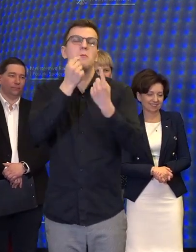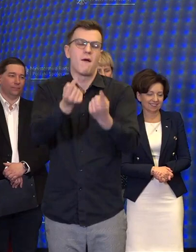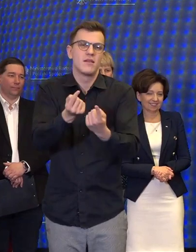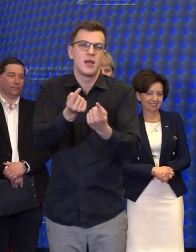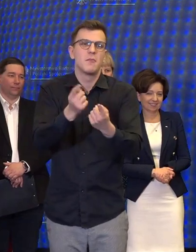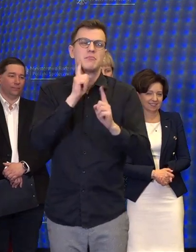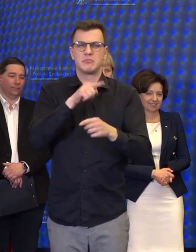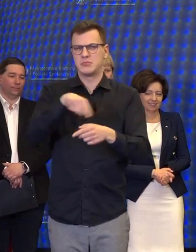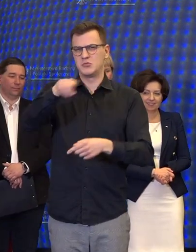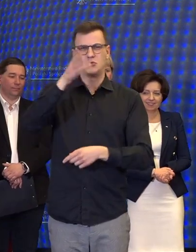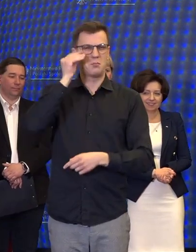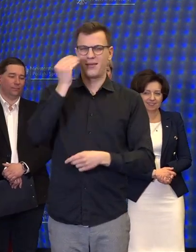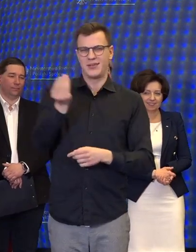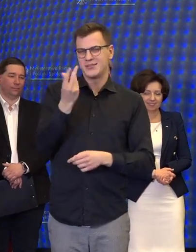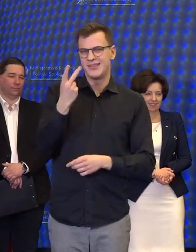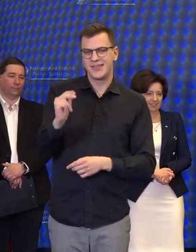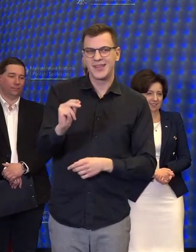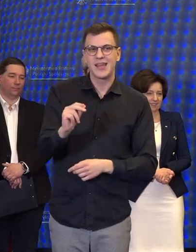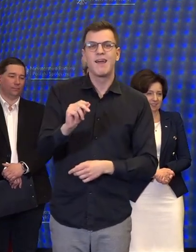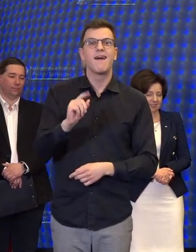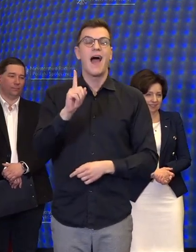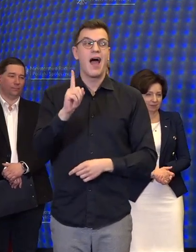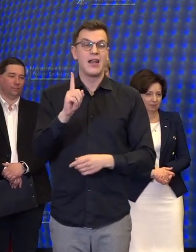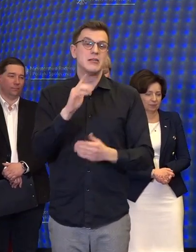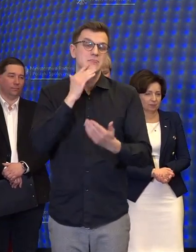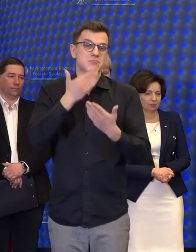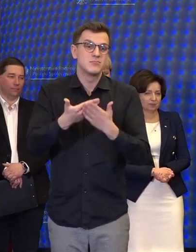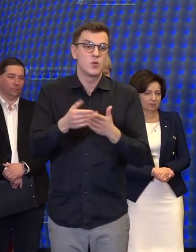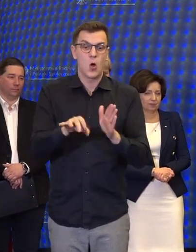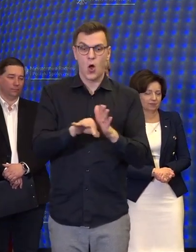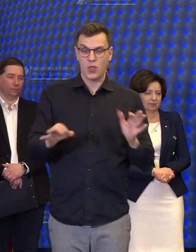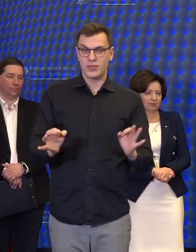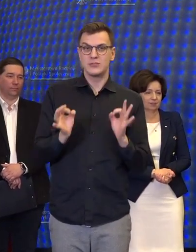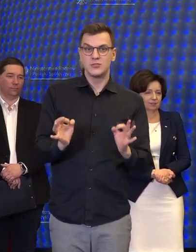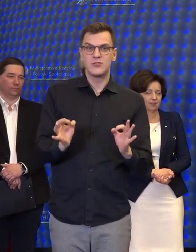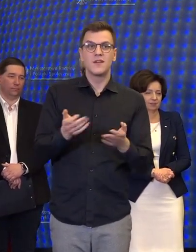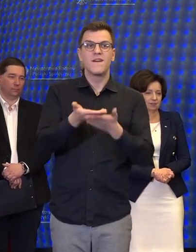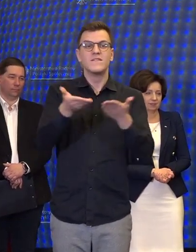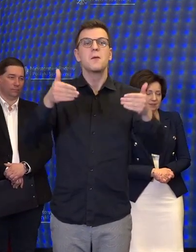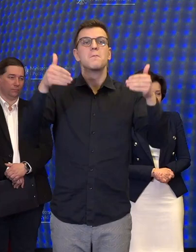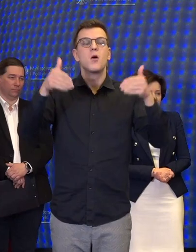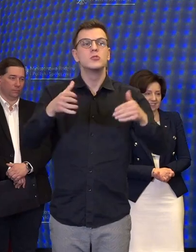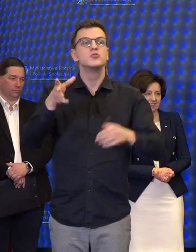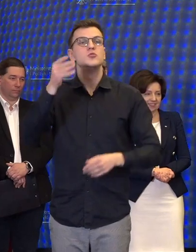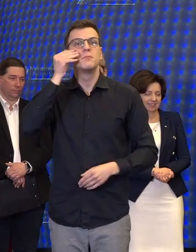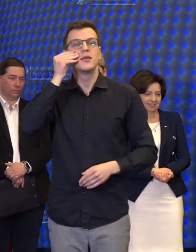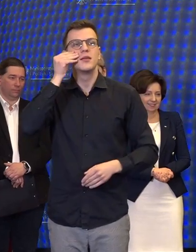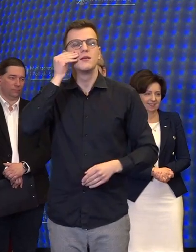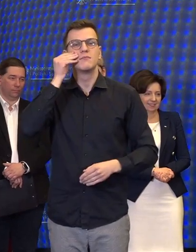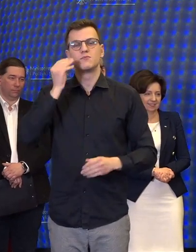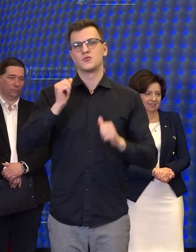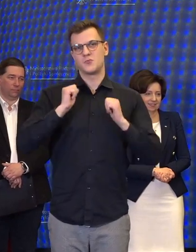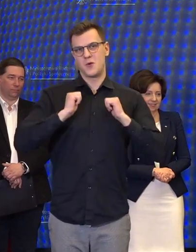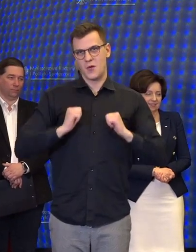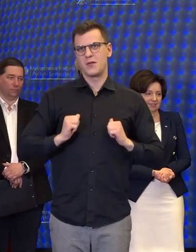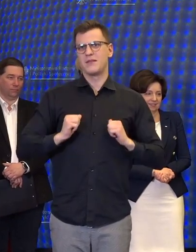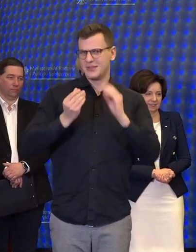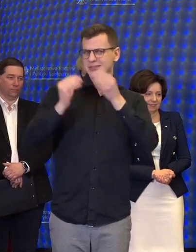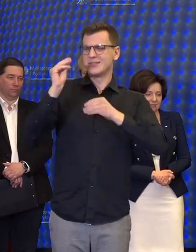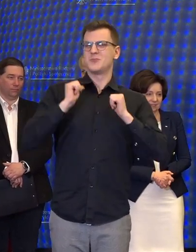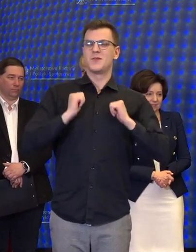spać. Ale, że właściwie od dziś mogą państwo spać troszeczkę spokojniej, ponieważ